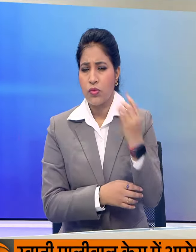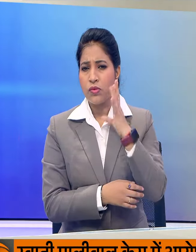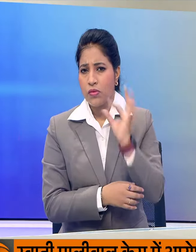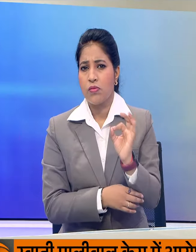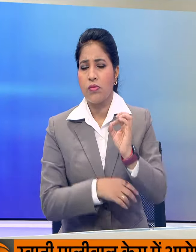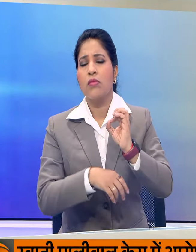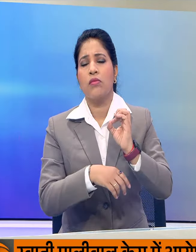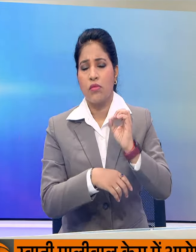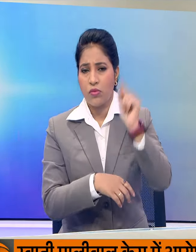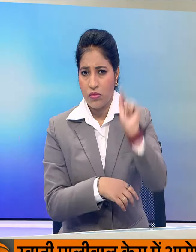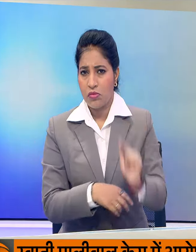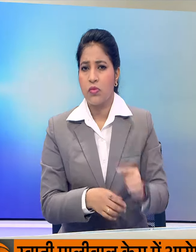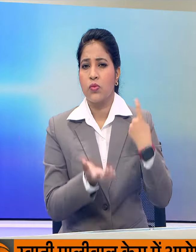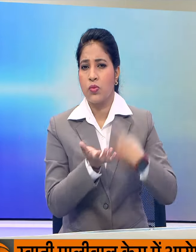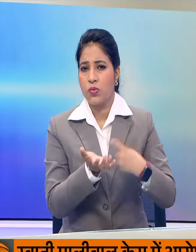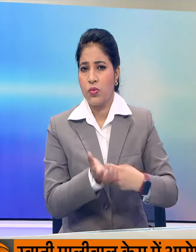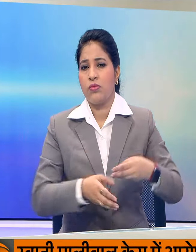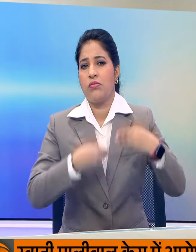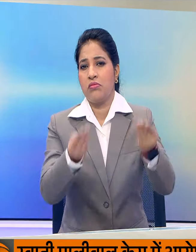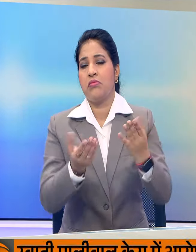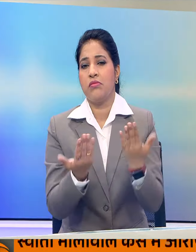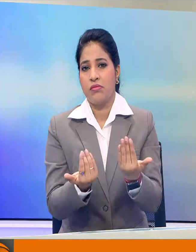नर्देश भी दे सकते हैं